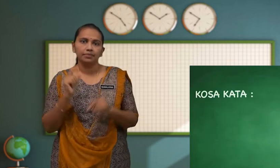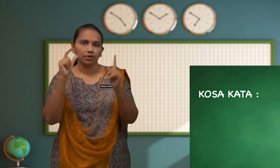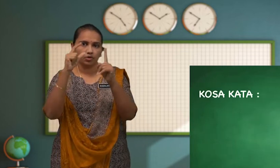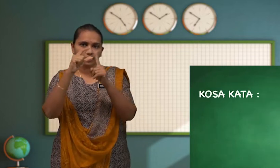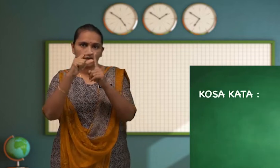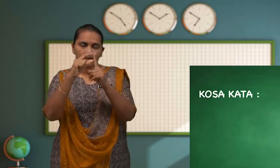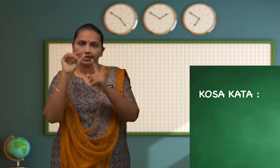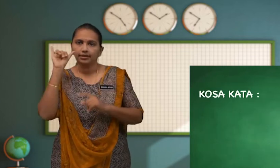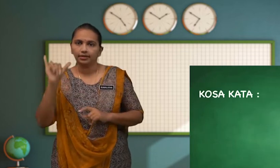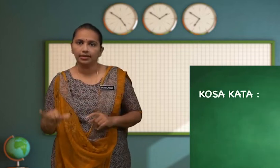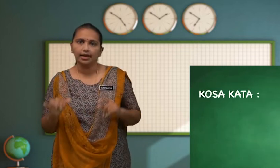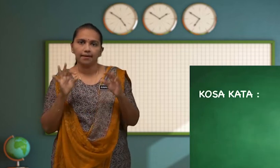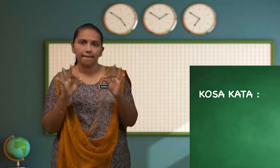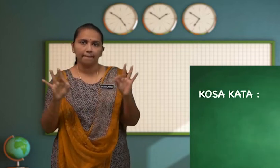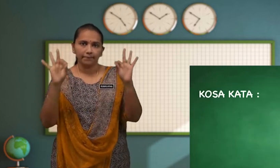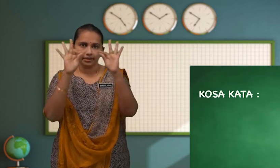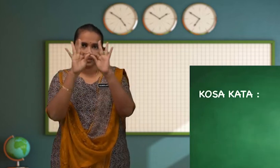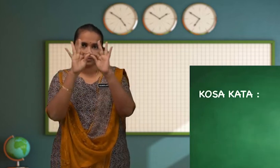kosa kata yang penting